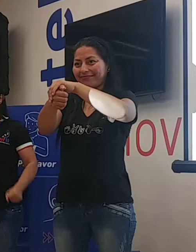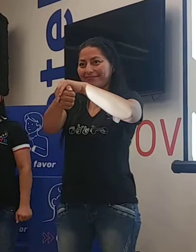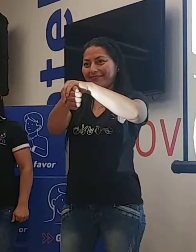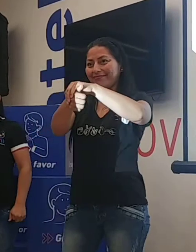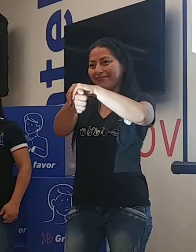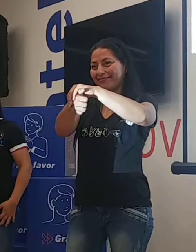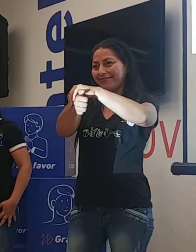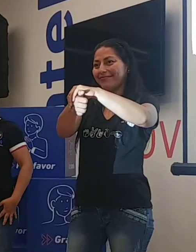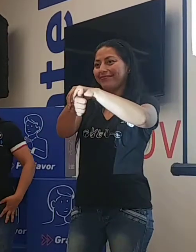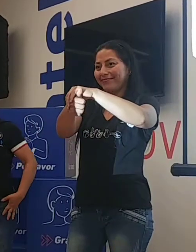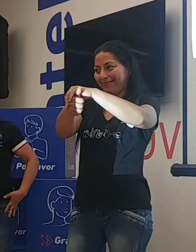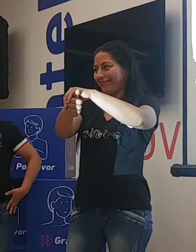¿Mono?